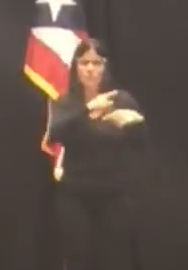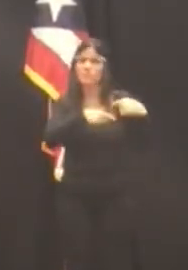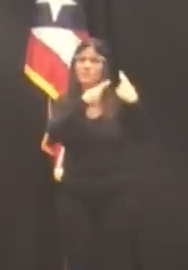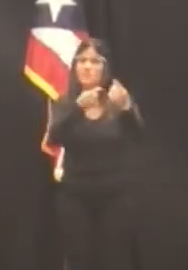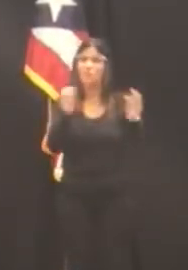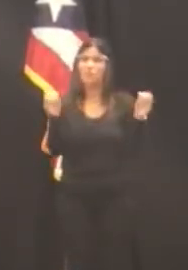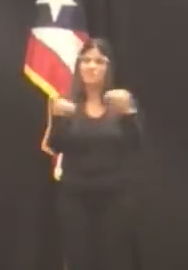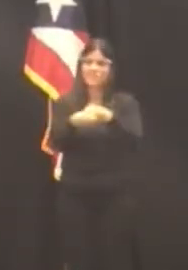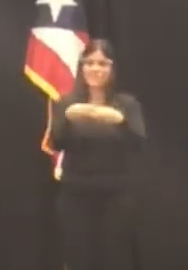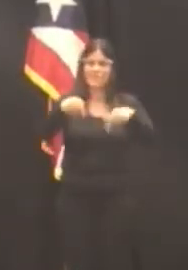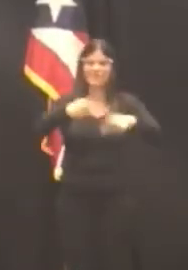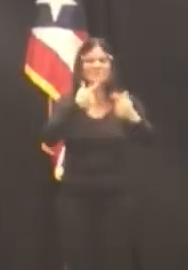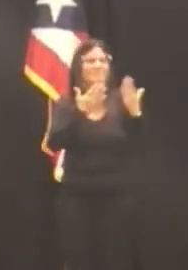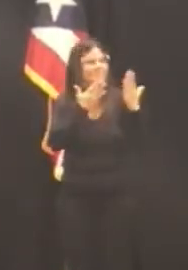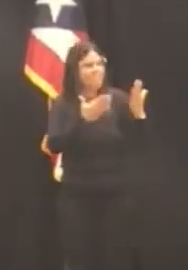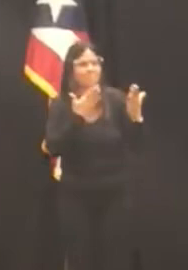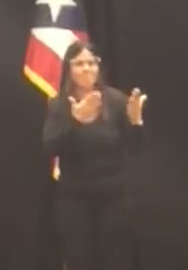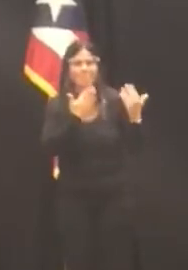Muchísimas gracias.